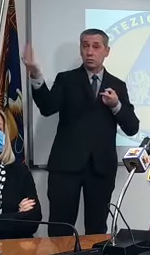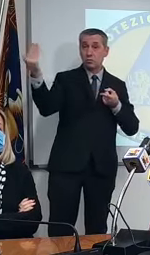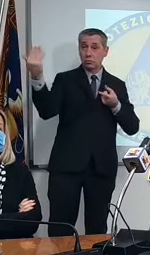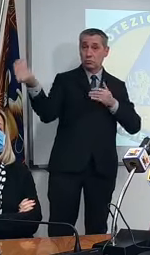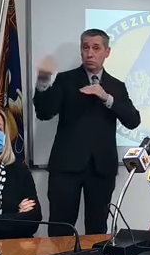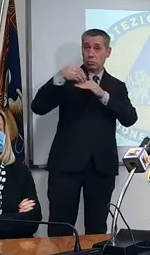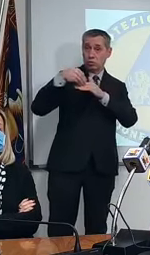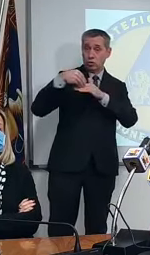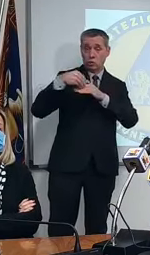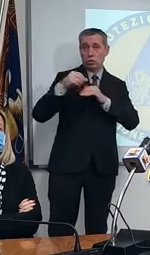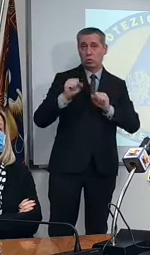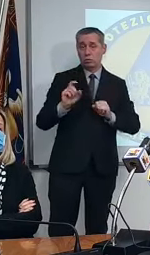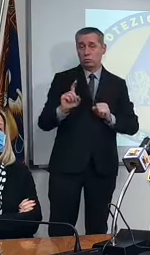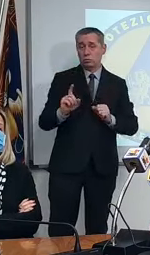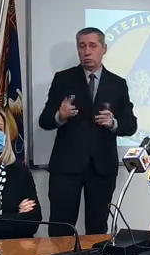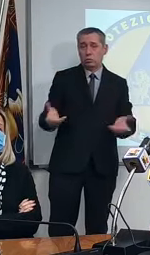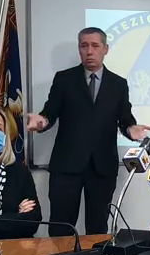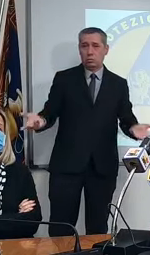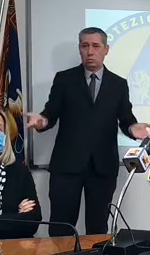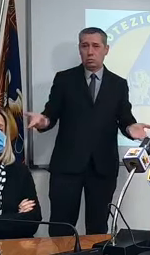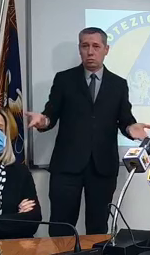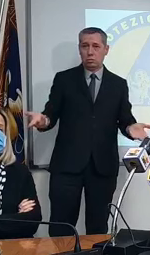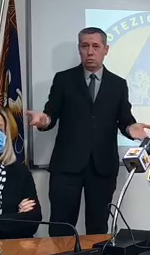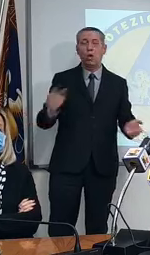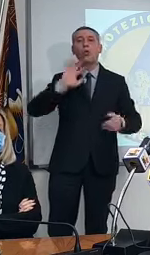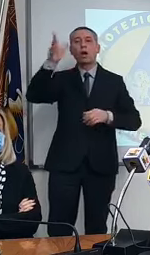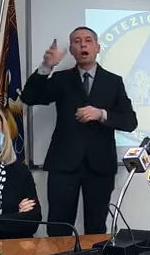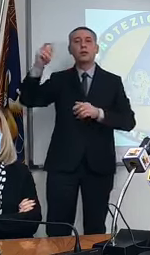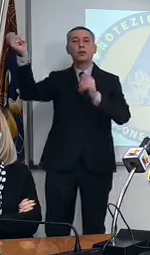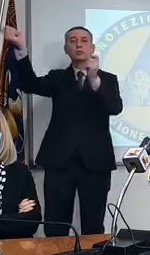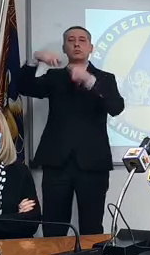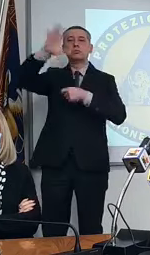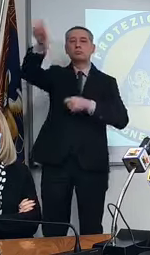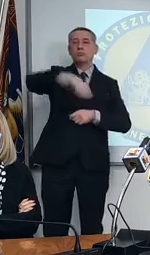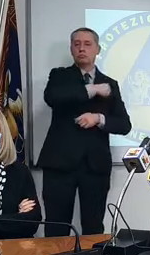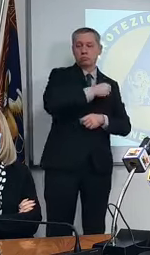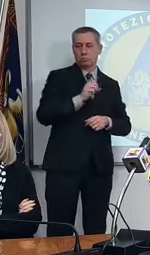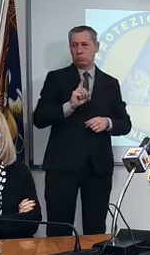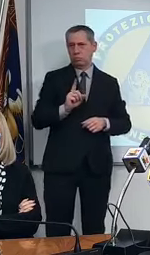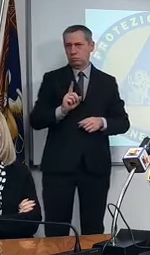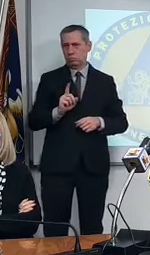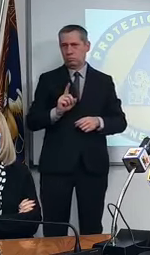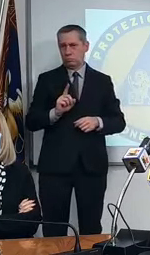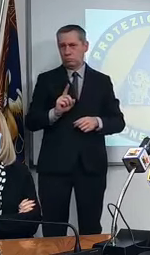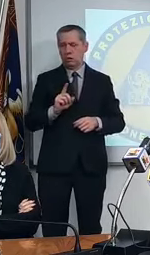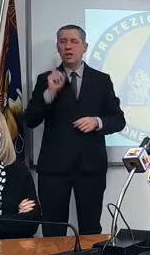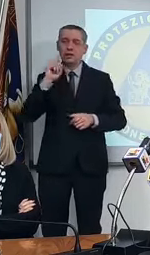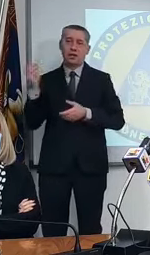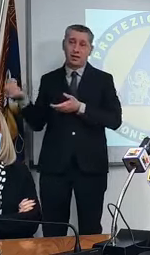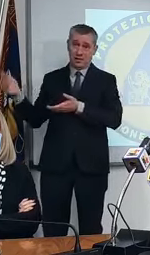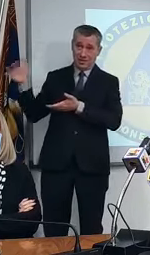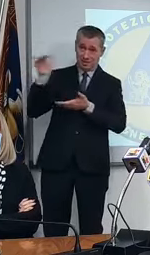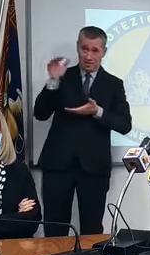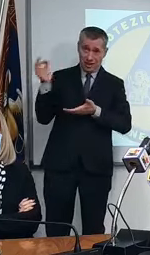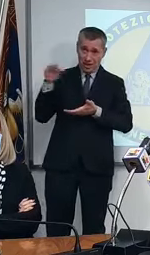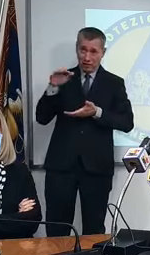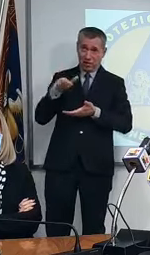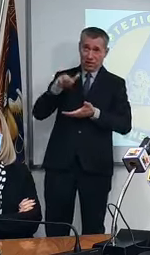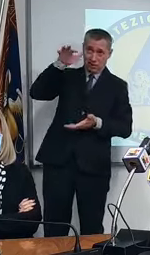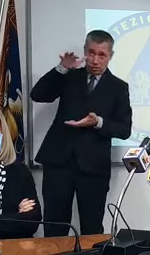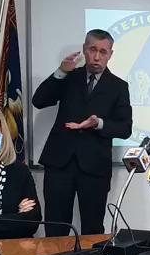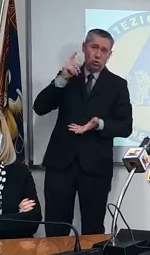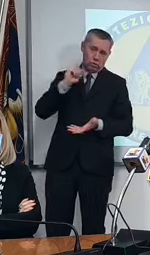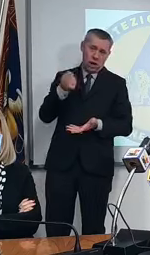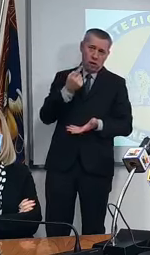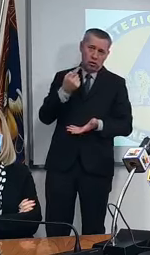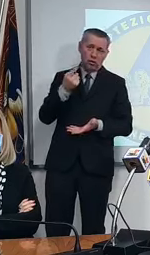portare via i vaccini o qualcun altro premesso che sarebbe anche logico che se qualcuno corre di più deve avere di più però quindi uno